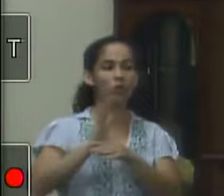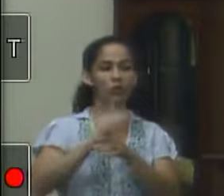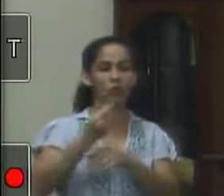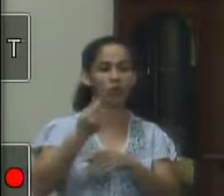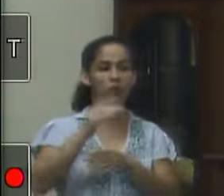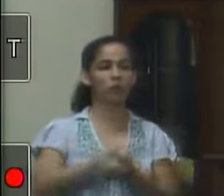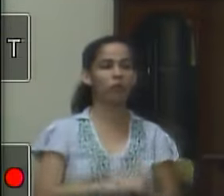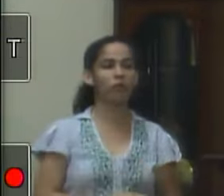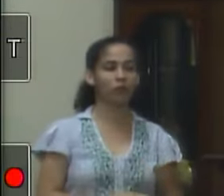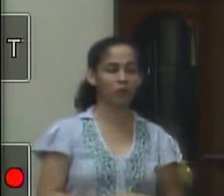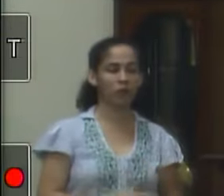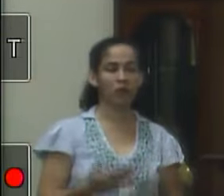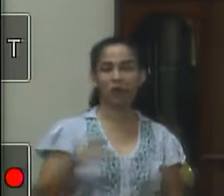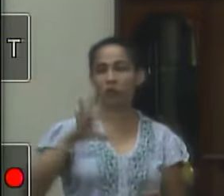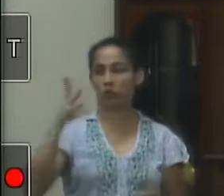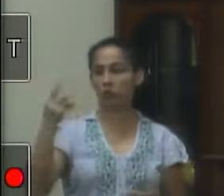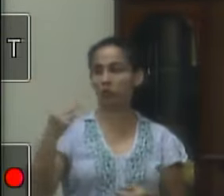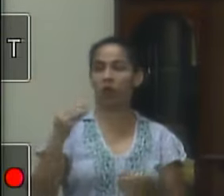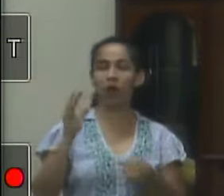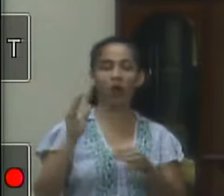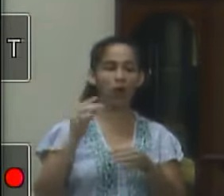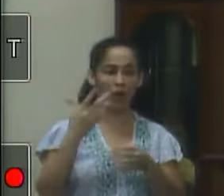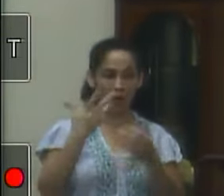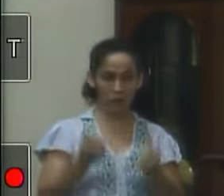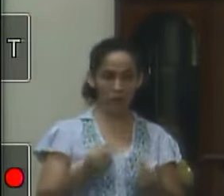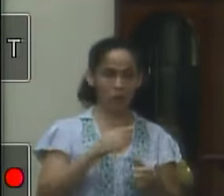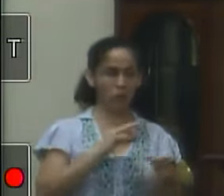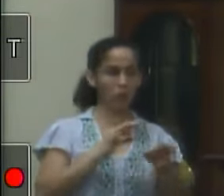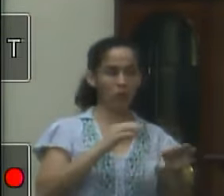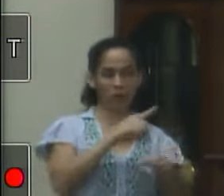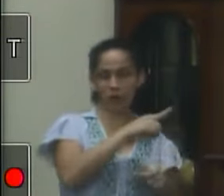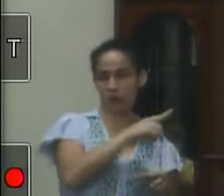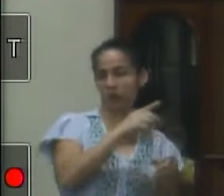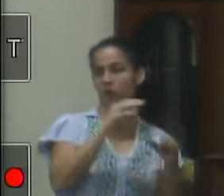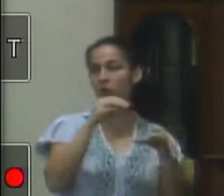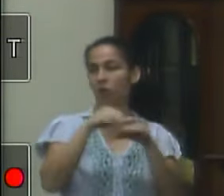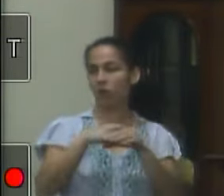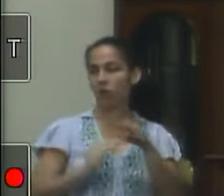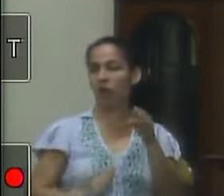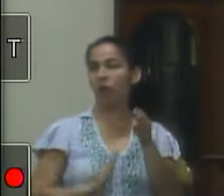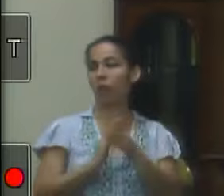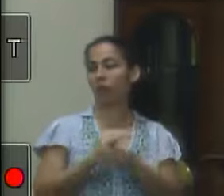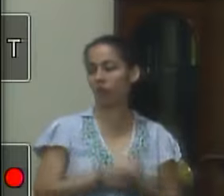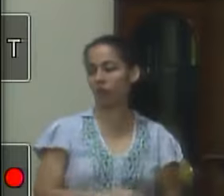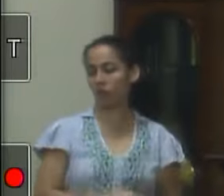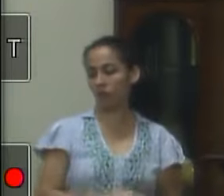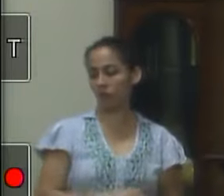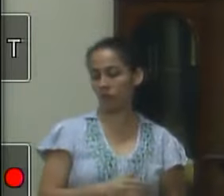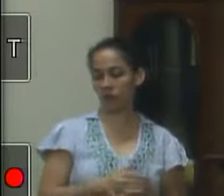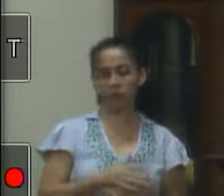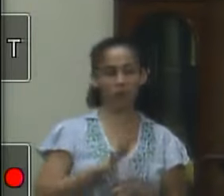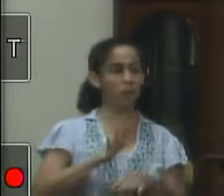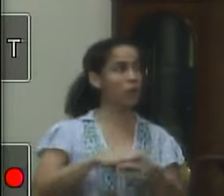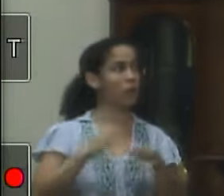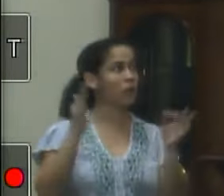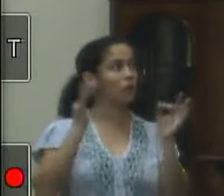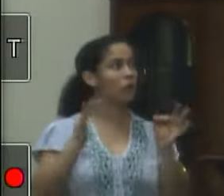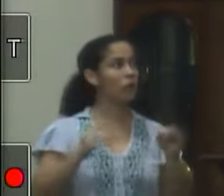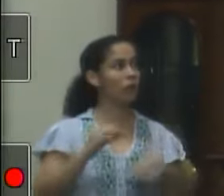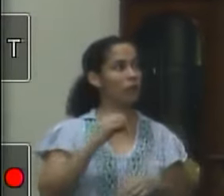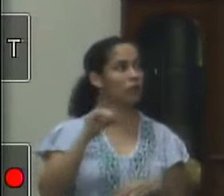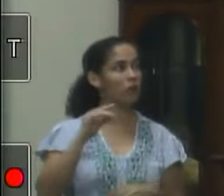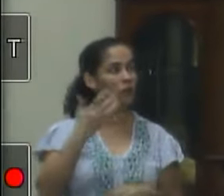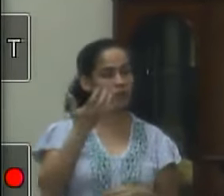câmara que votou essa intenção e fico ainda mais satisfeito ainda que vai ter agora se Deus